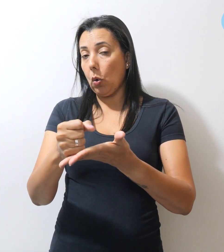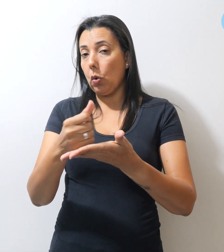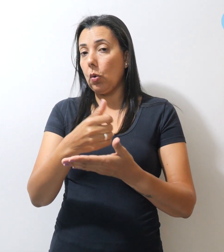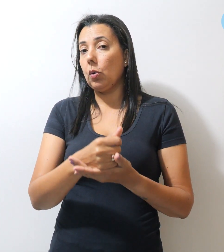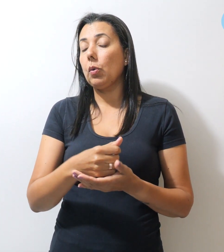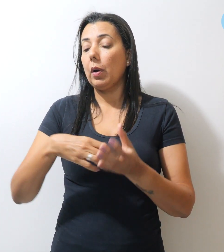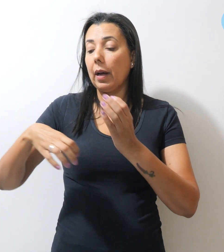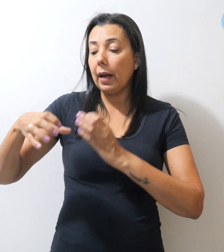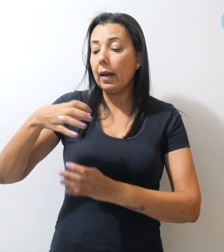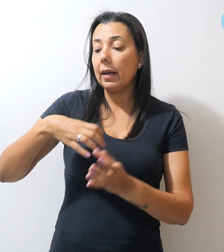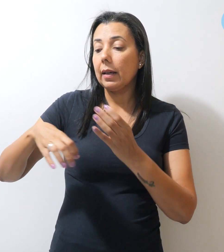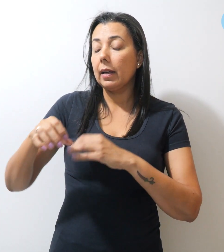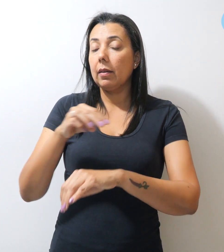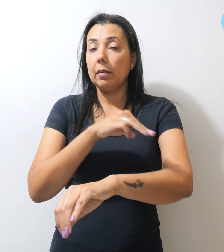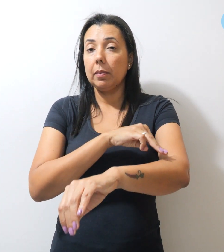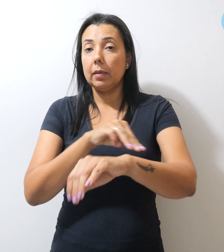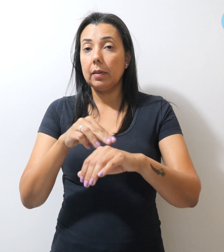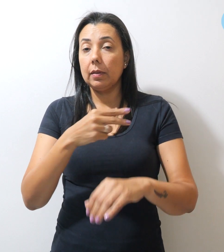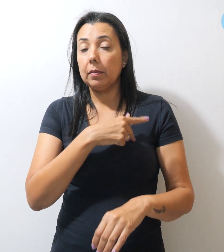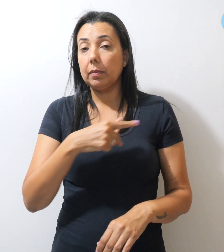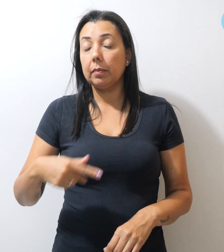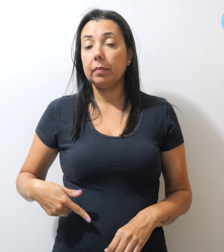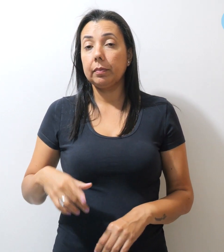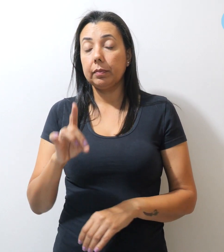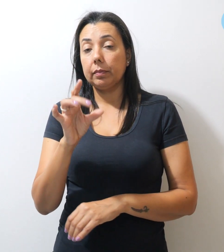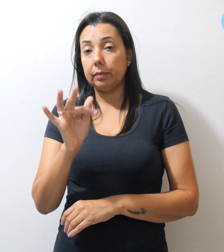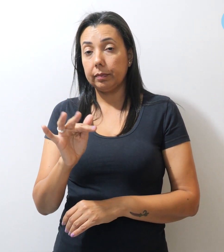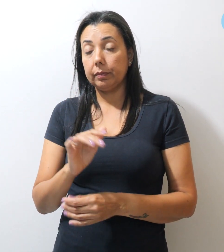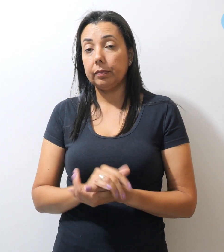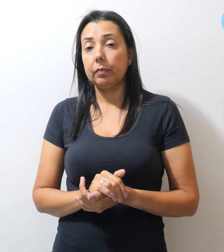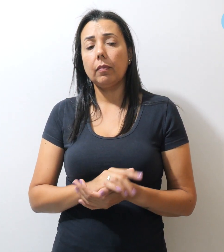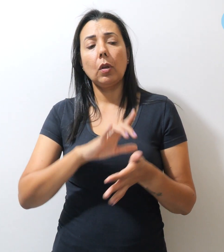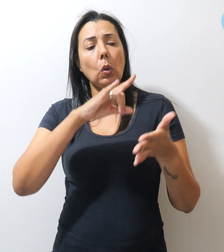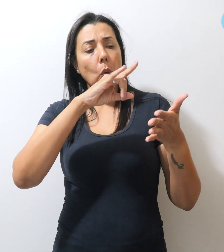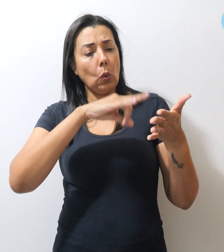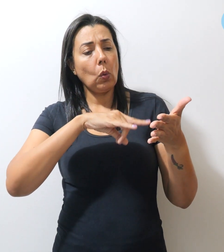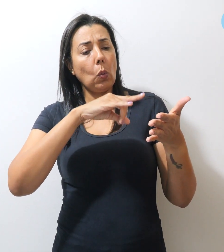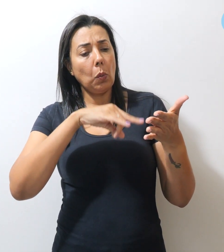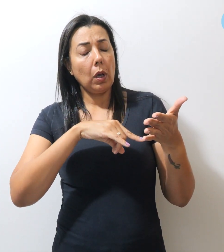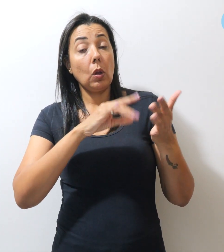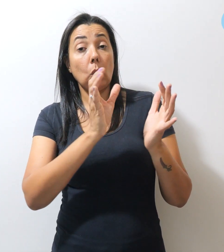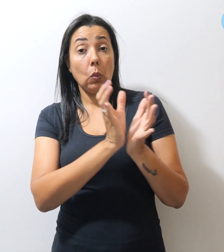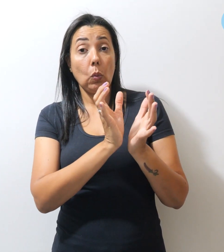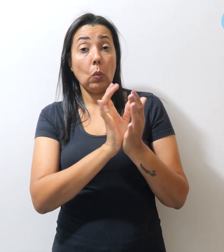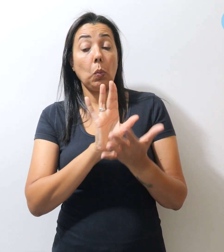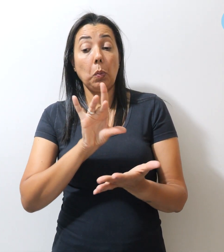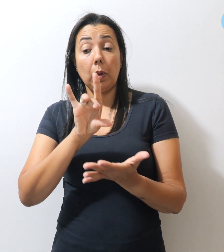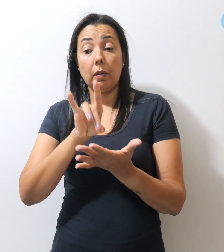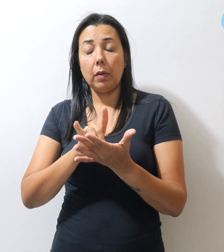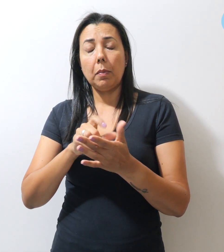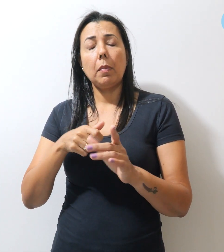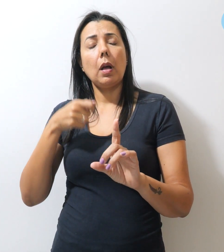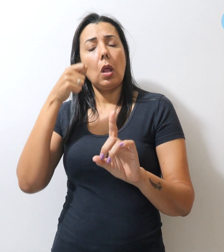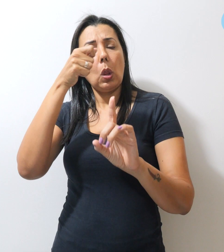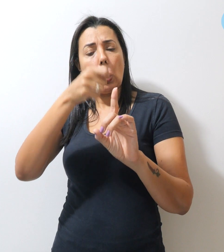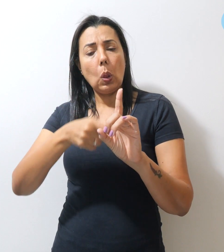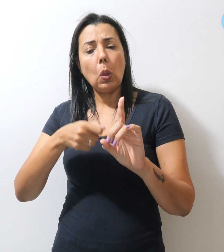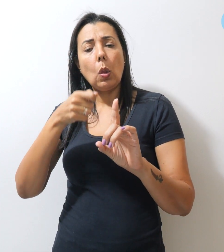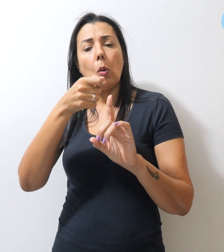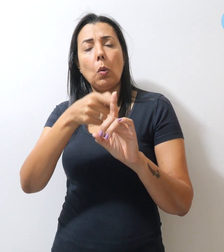Magistério Público no Distrito Federal. No documento, o grupo afirma que a luta pela reestruturação da